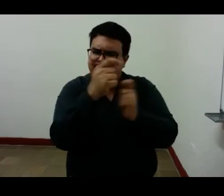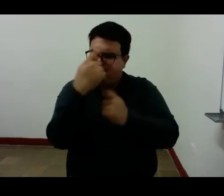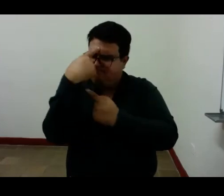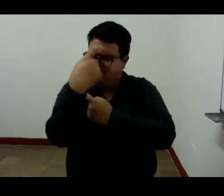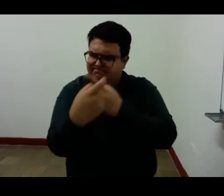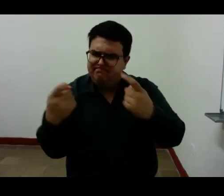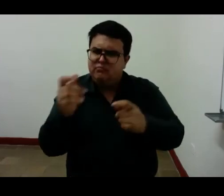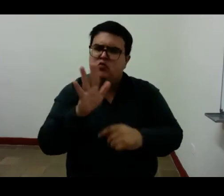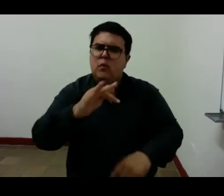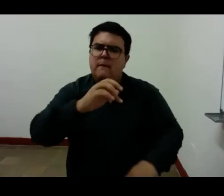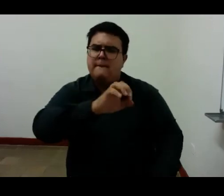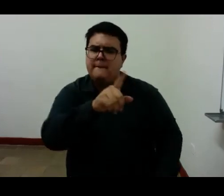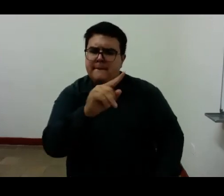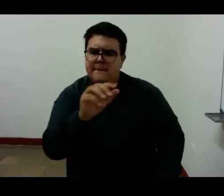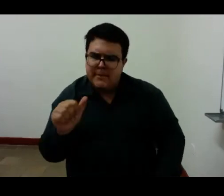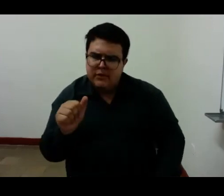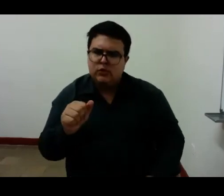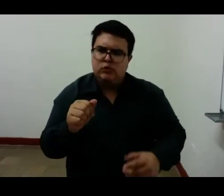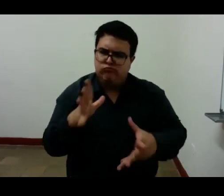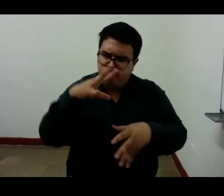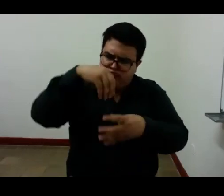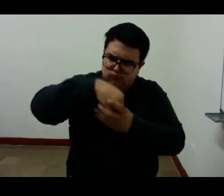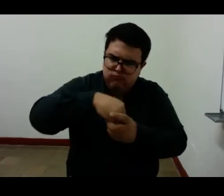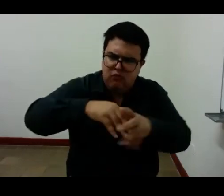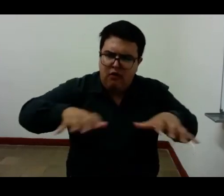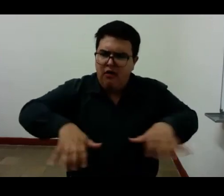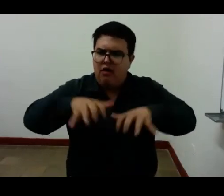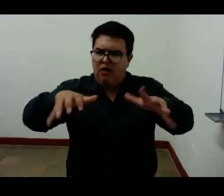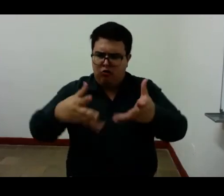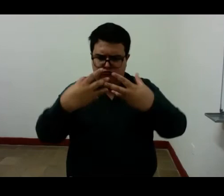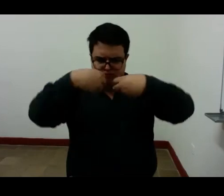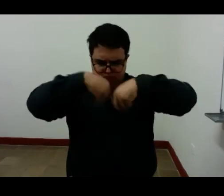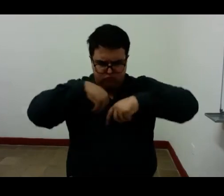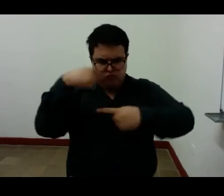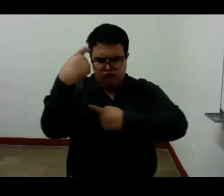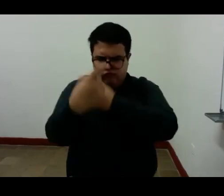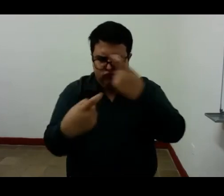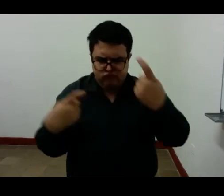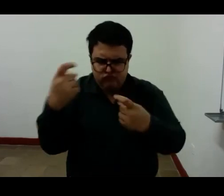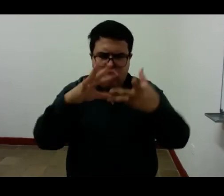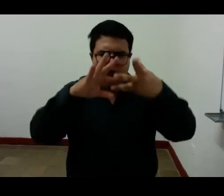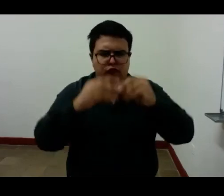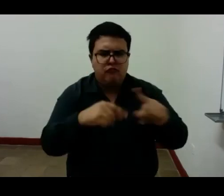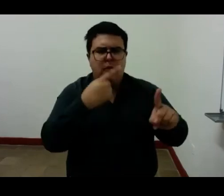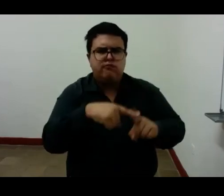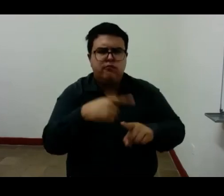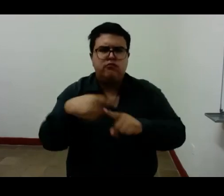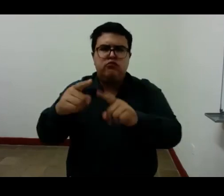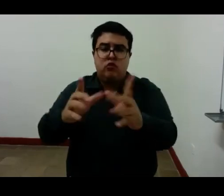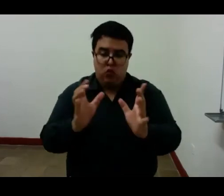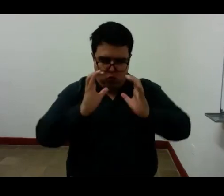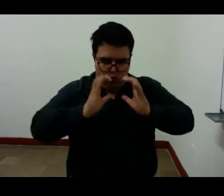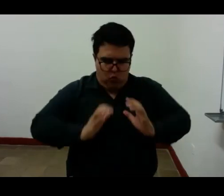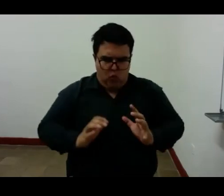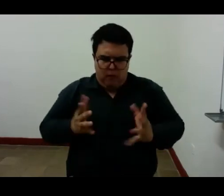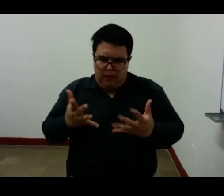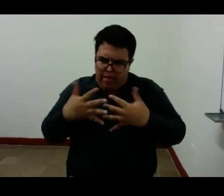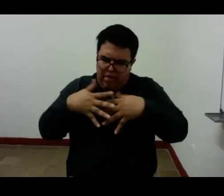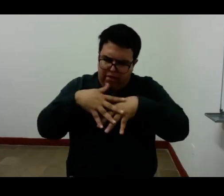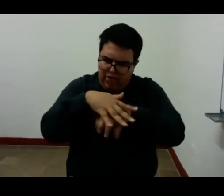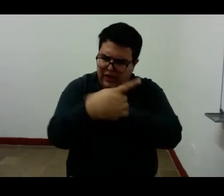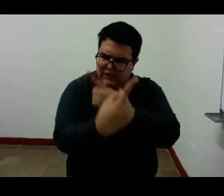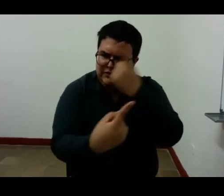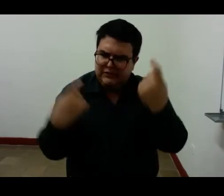tesoa a otrarse en varias personas el cuerpo y su gran razón como afirmada